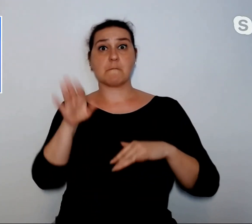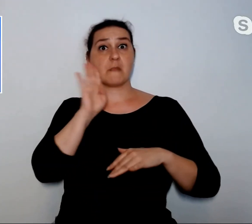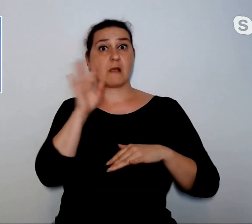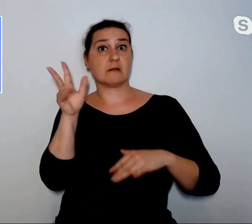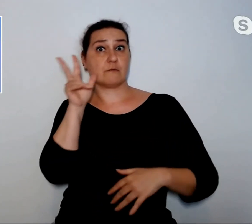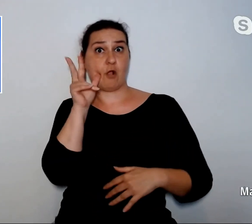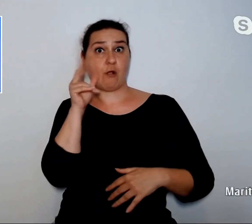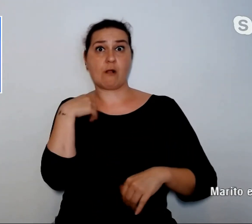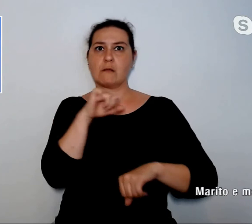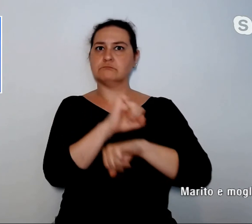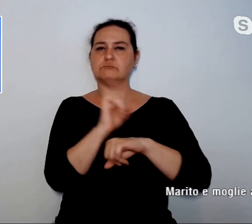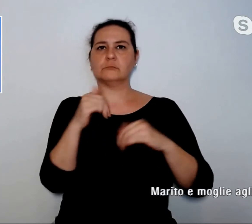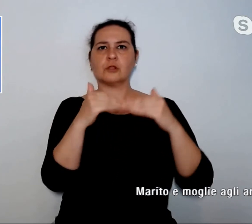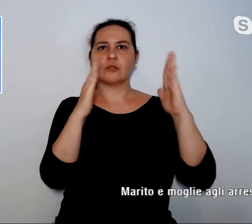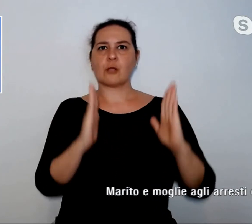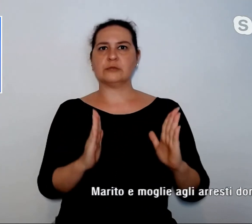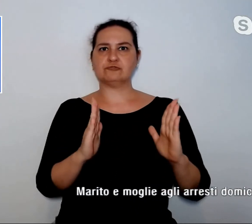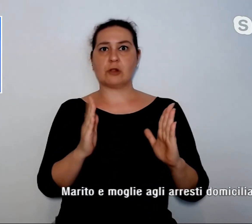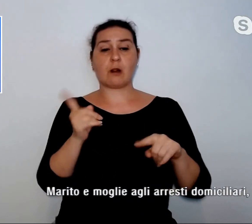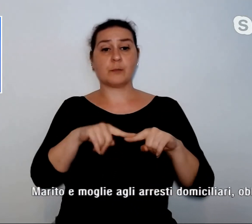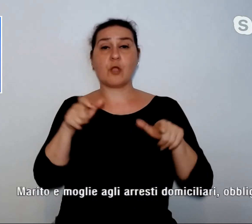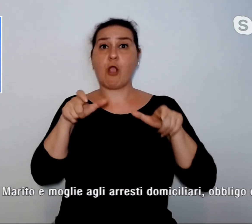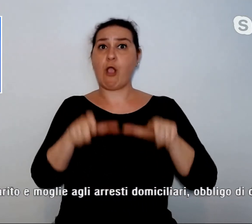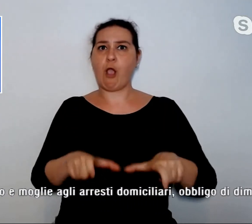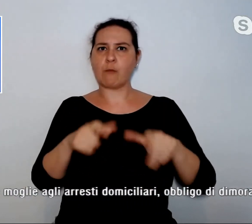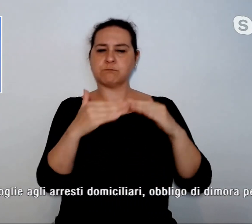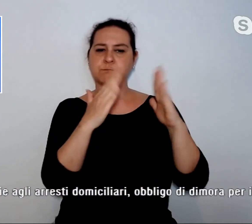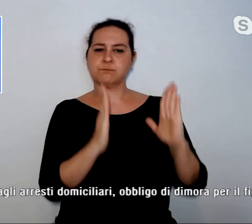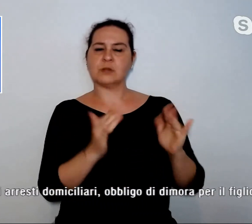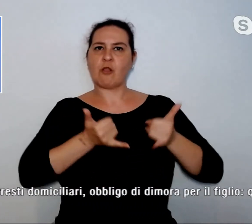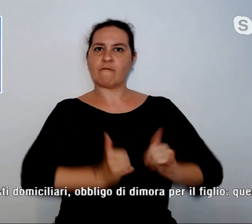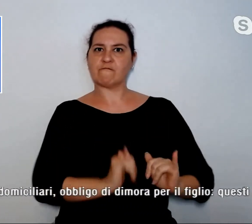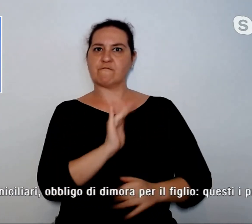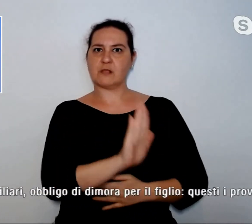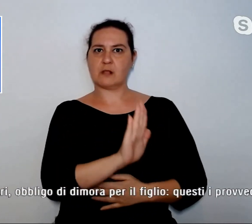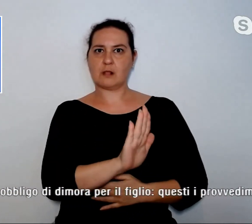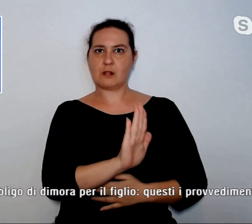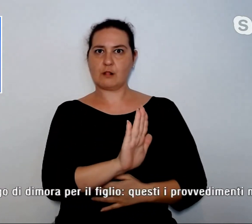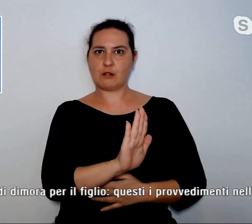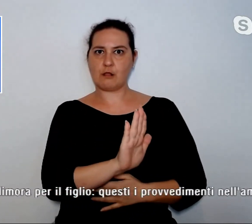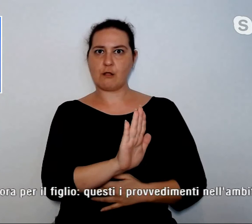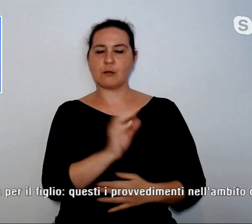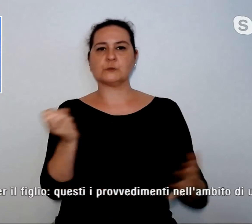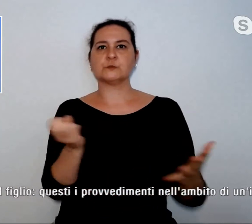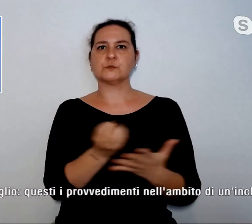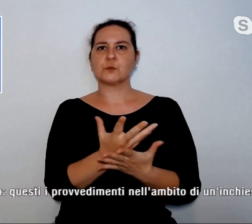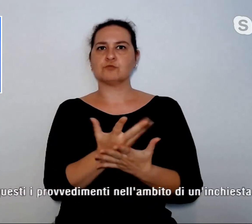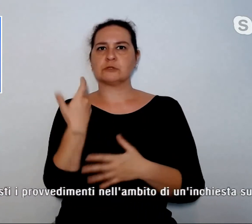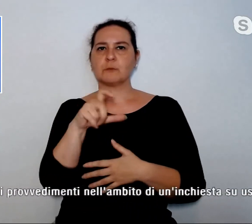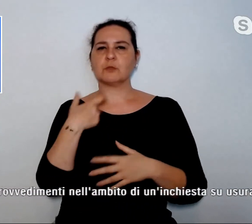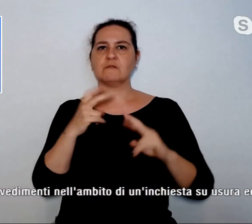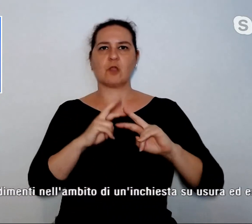domiciliari, obbligo di dimora per il figlio. Questi provvedimenti nell'ambito di un'inchiesta su